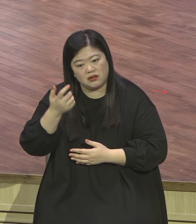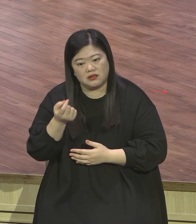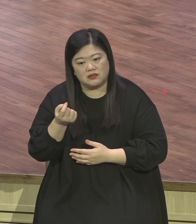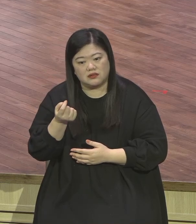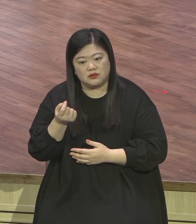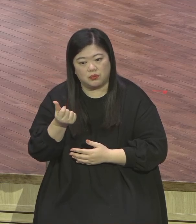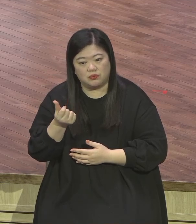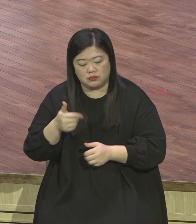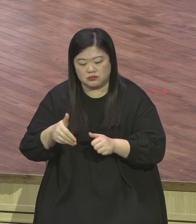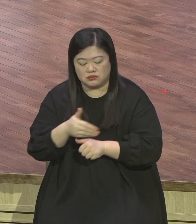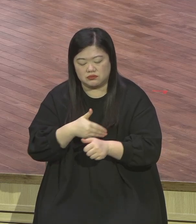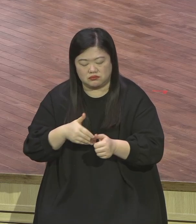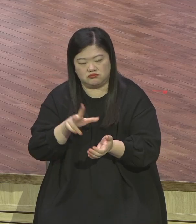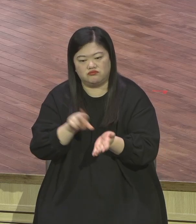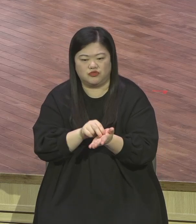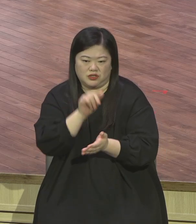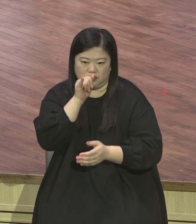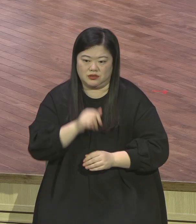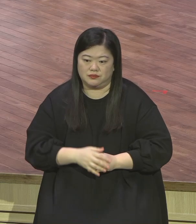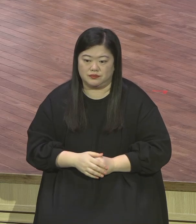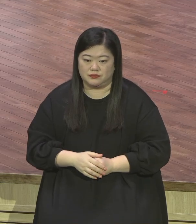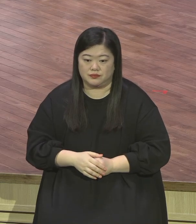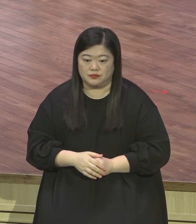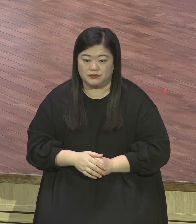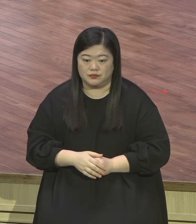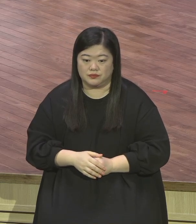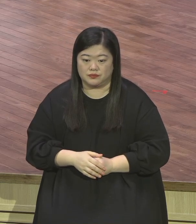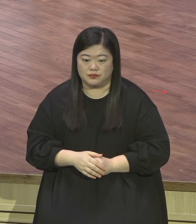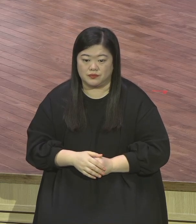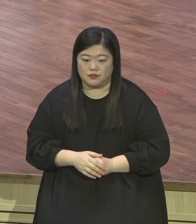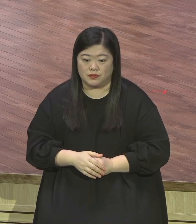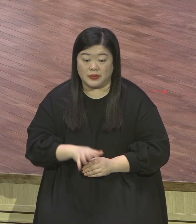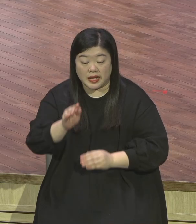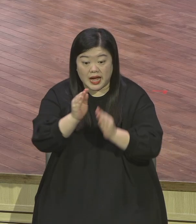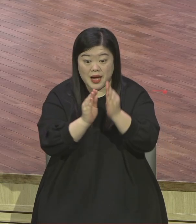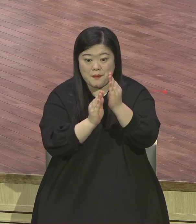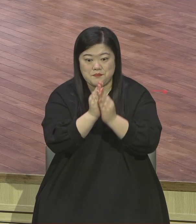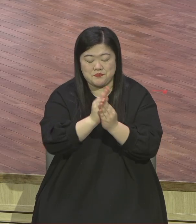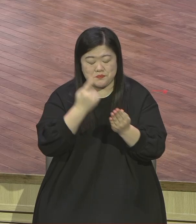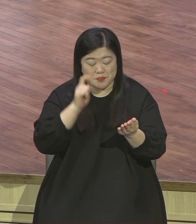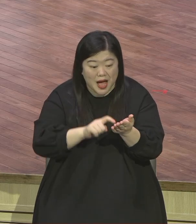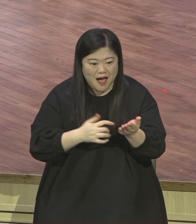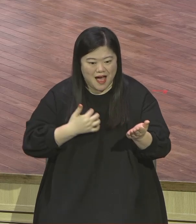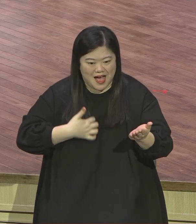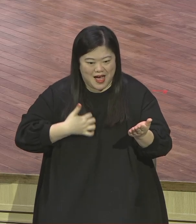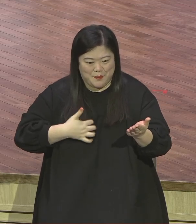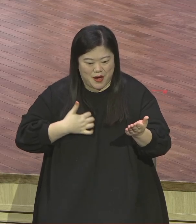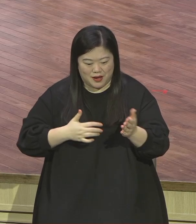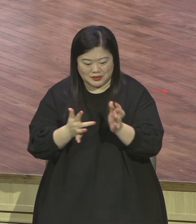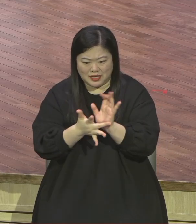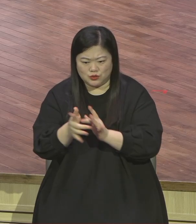부활을 발견한 그 기쁨 예수를 만났을 때의 그 감격 종교생활